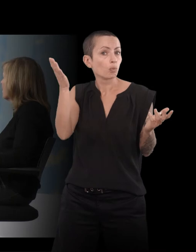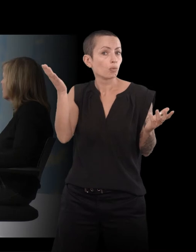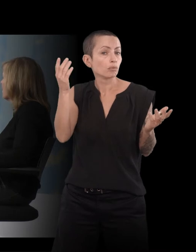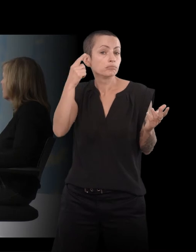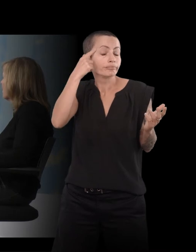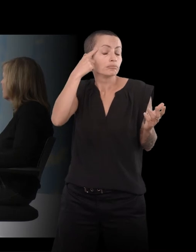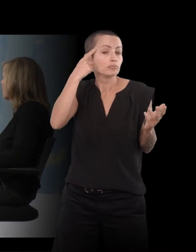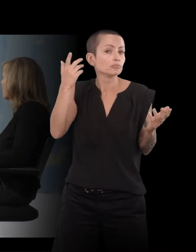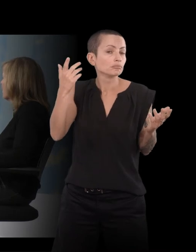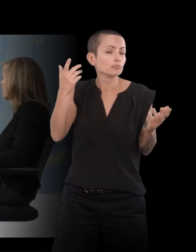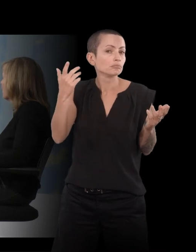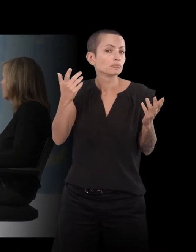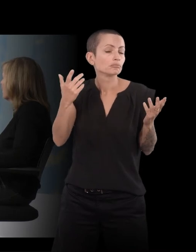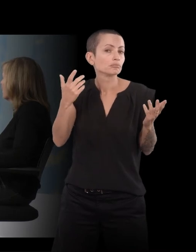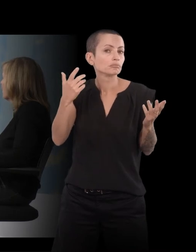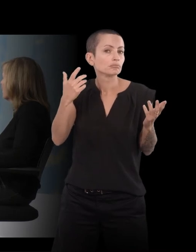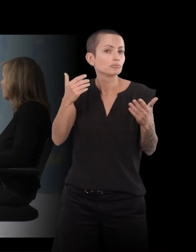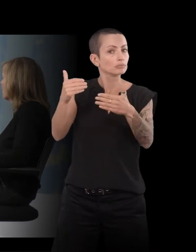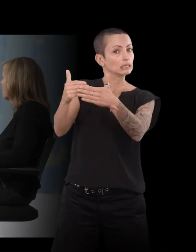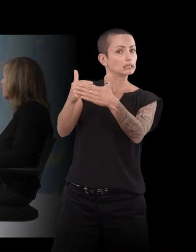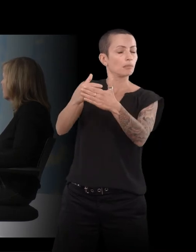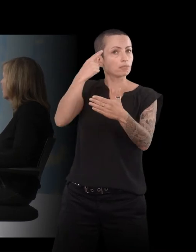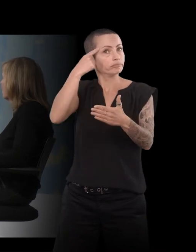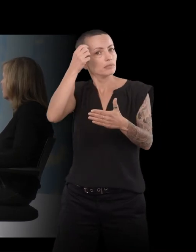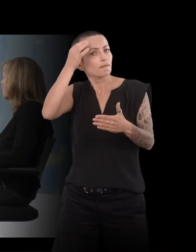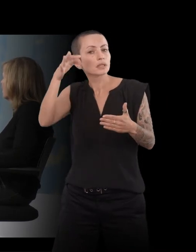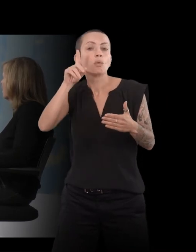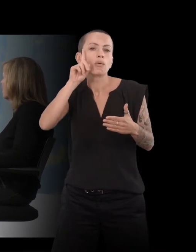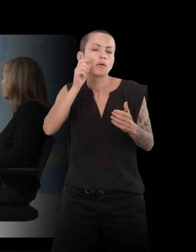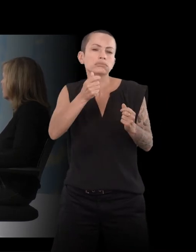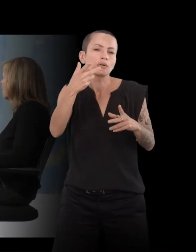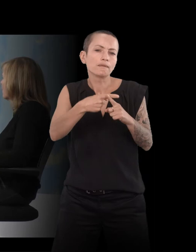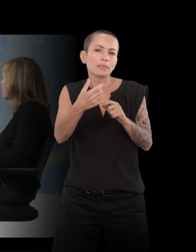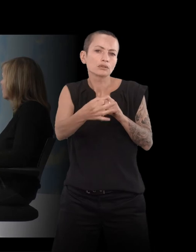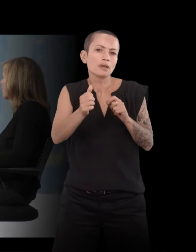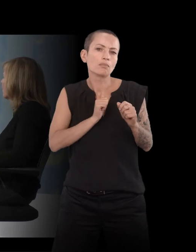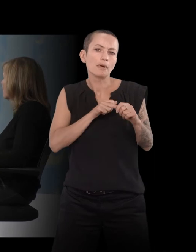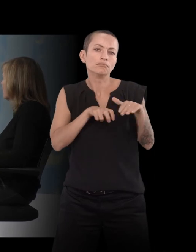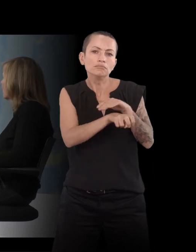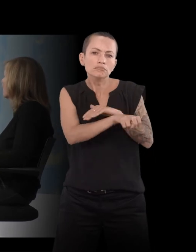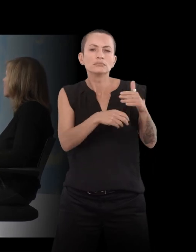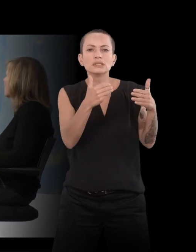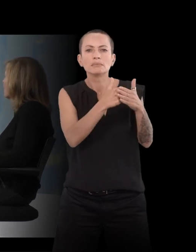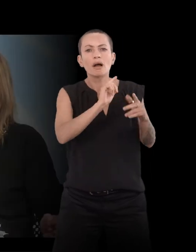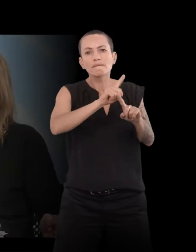Donc, j'allais très très souvent au cinéma, plusieurs fois par semaine, je voyais des films, j'adorais des musiciens américains, des westerns, tout ça.